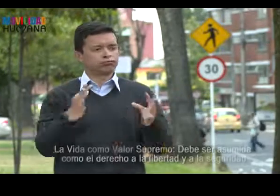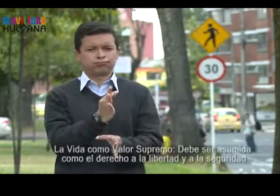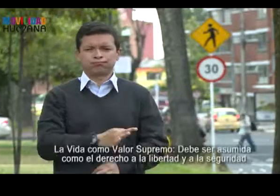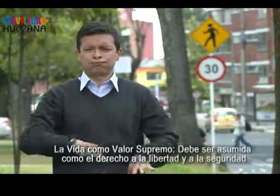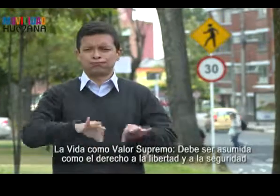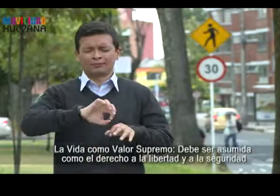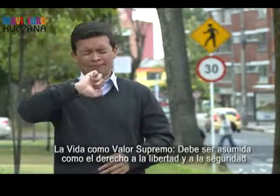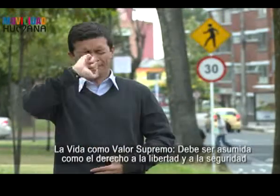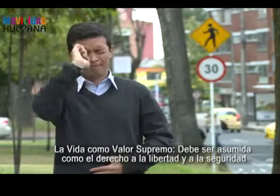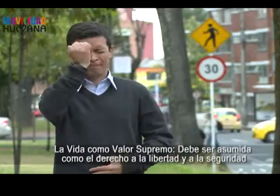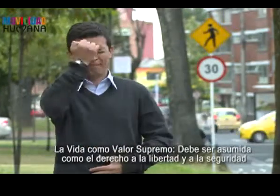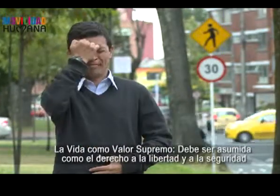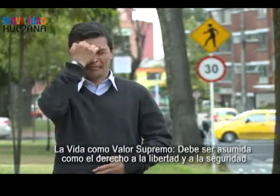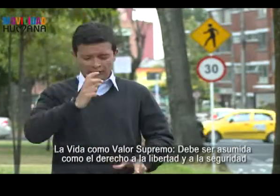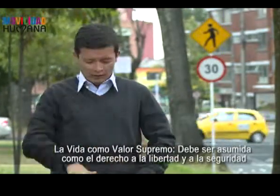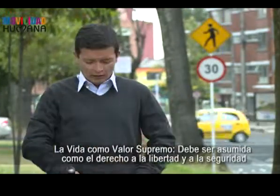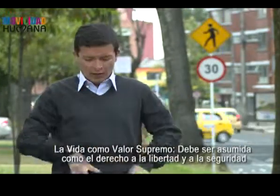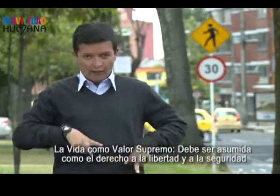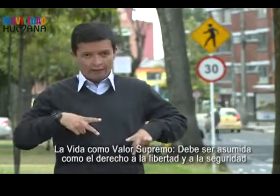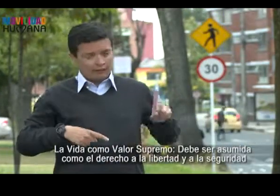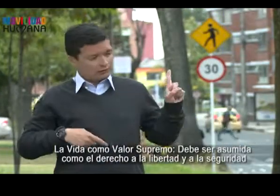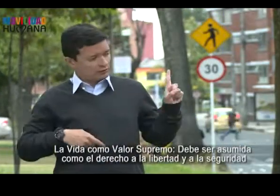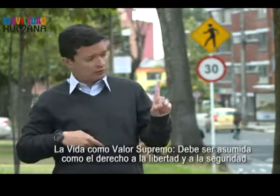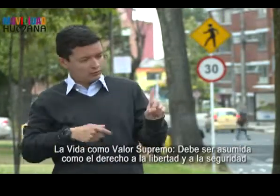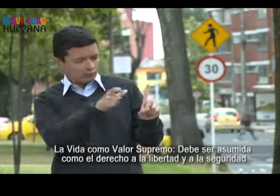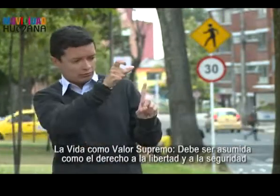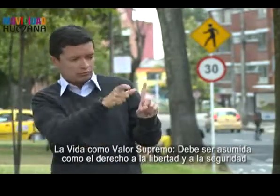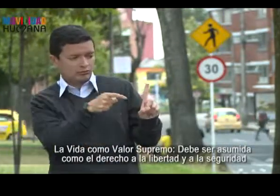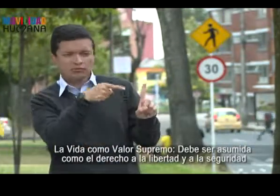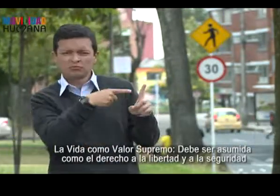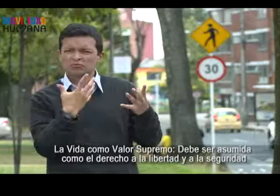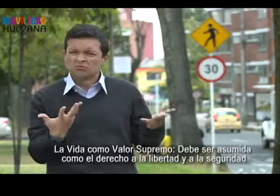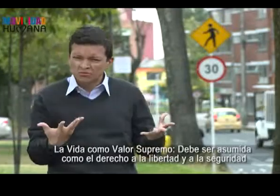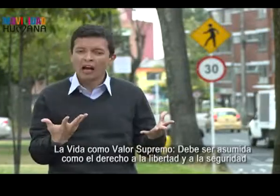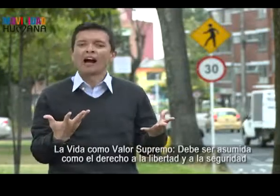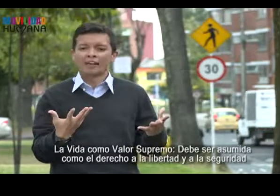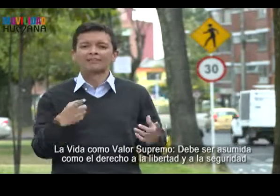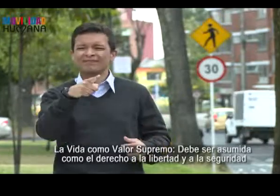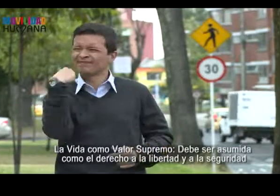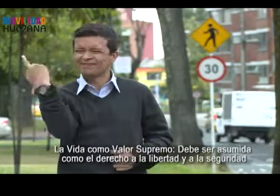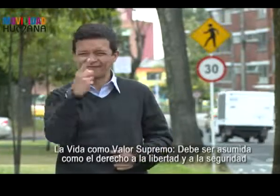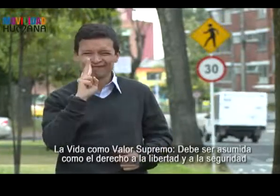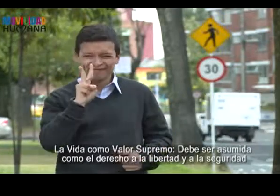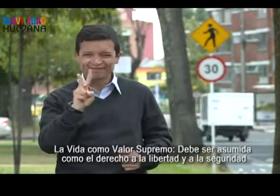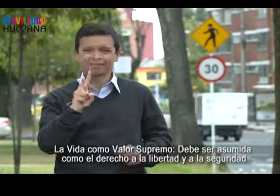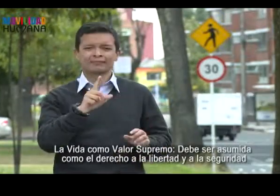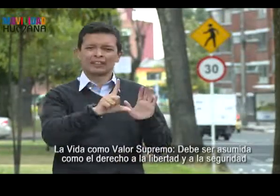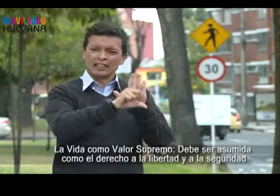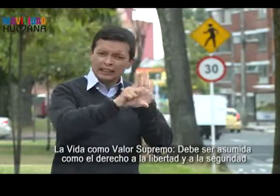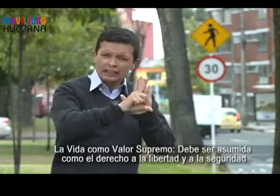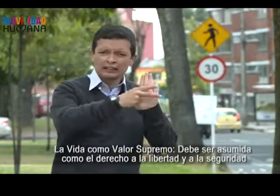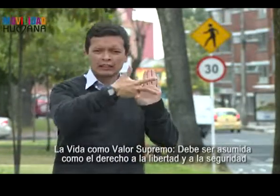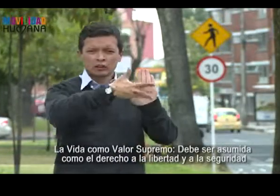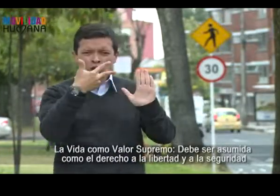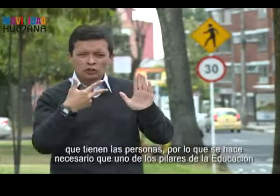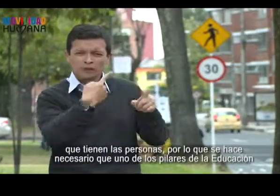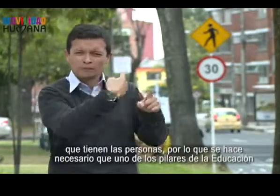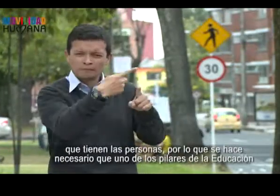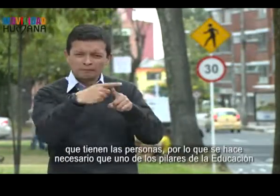La vida como valor supremo debe ser asumida como el derecho a la libertad y a la seguridad que tienen las